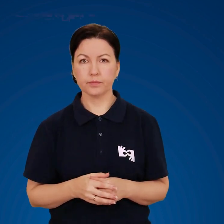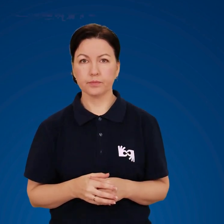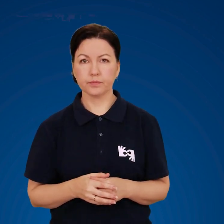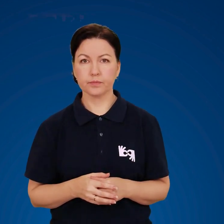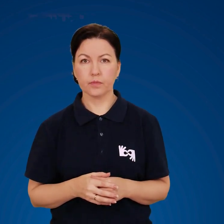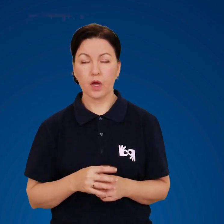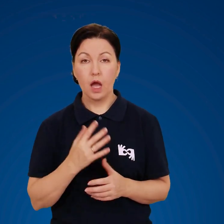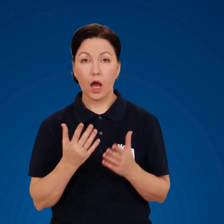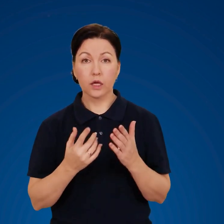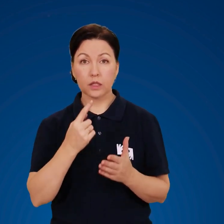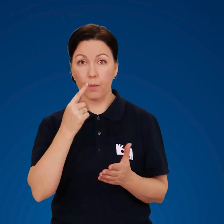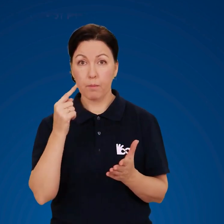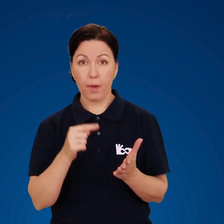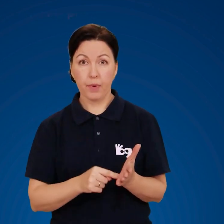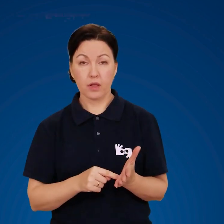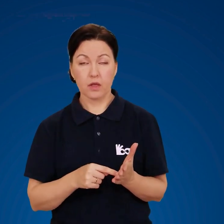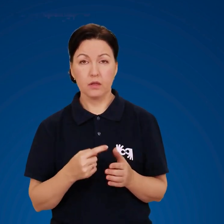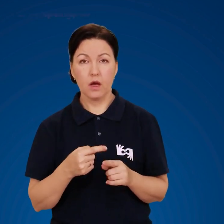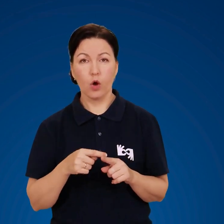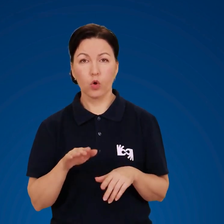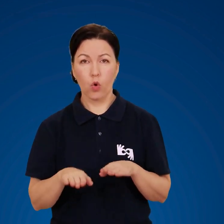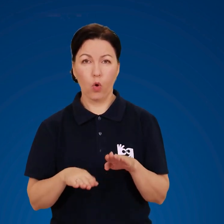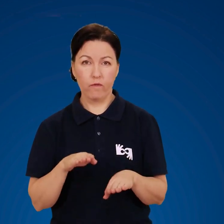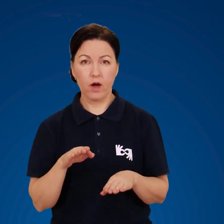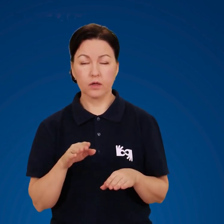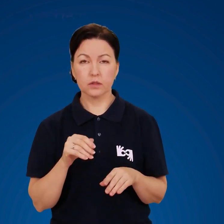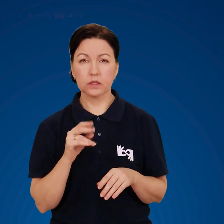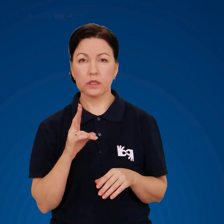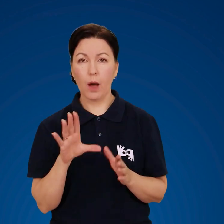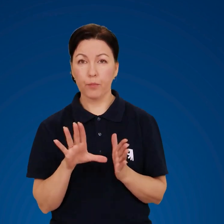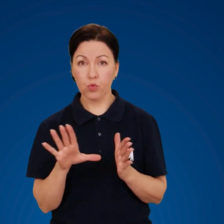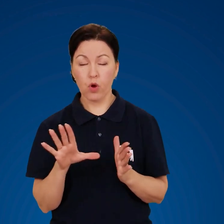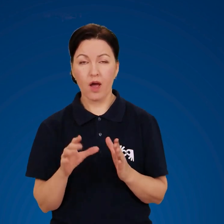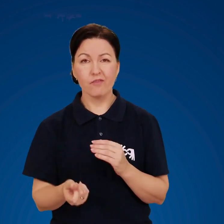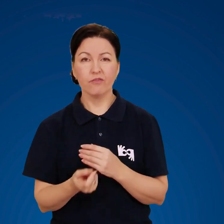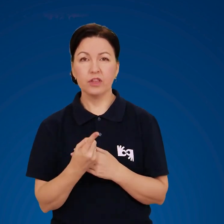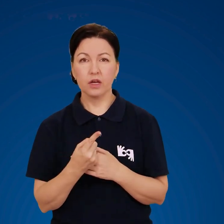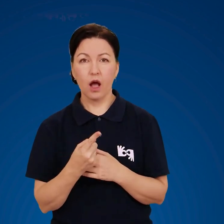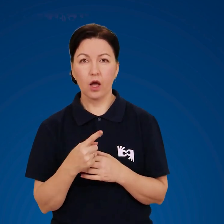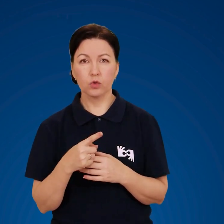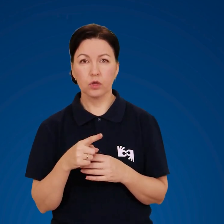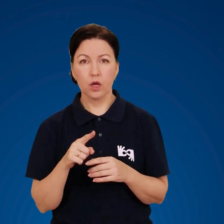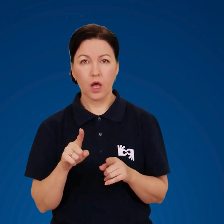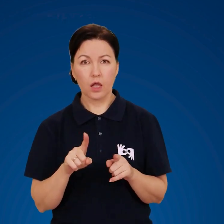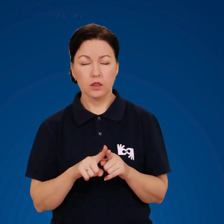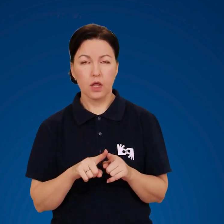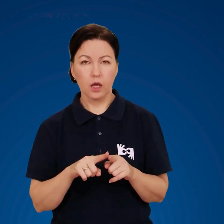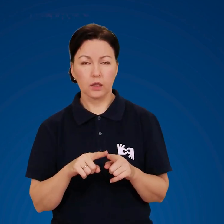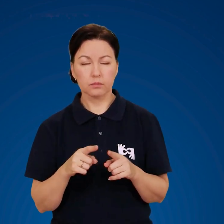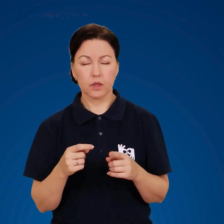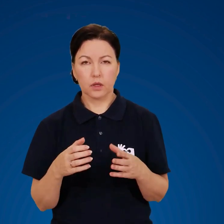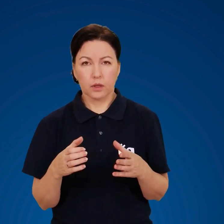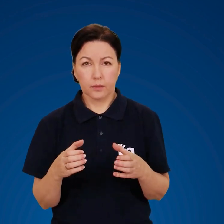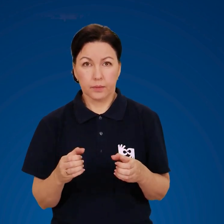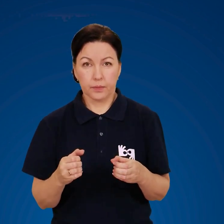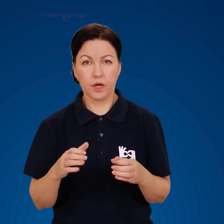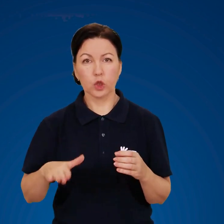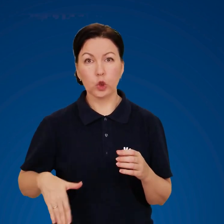При потраплянні під кроку в напругу виникають мимовільні судорожні скорочення м'язів